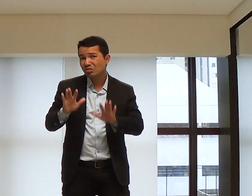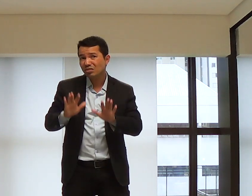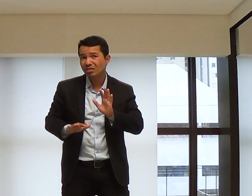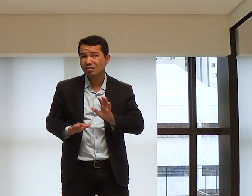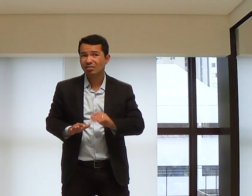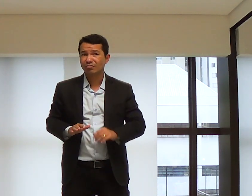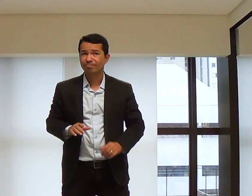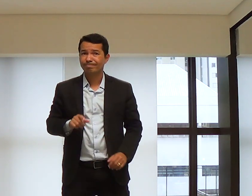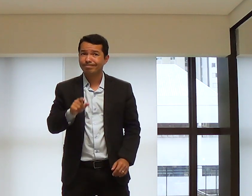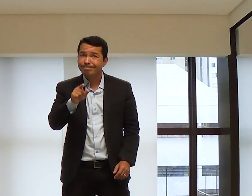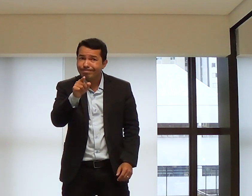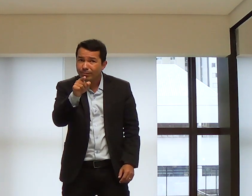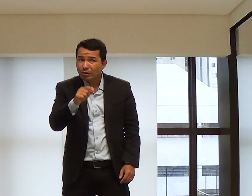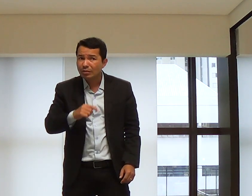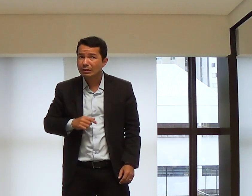Mas, de repente...